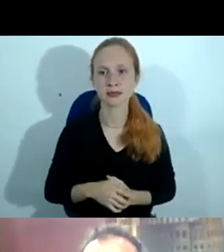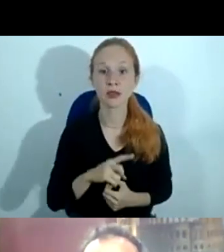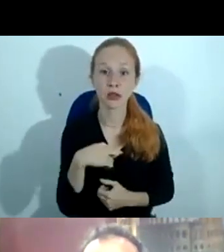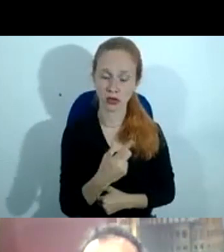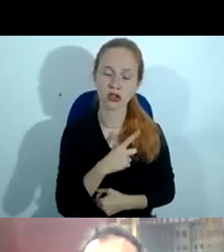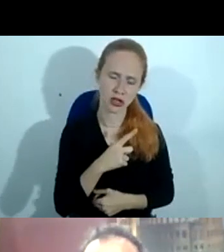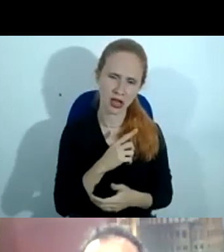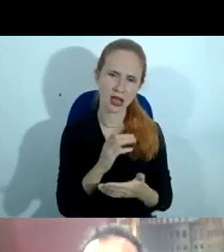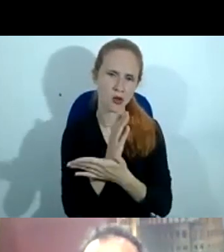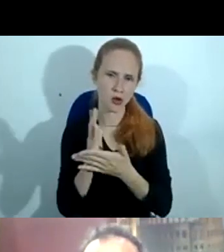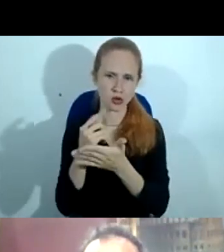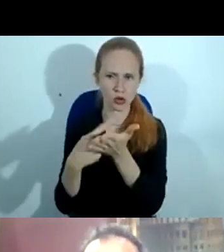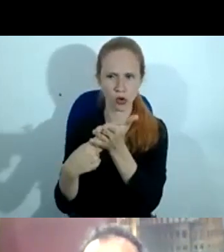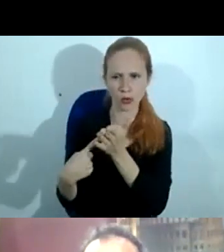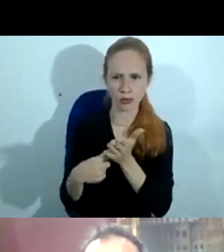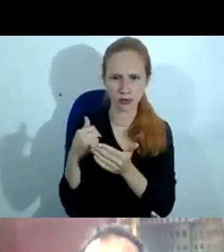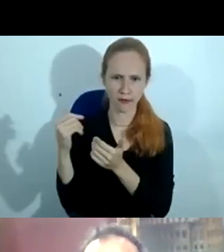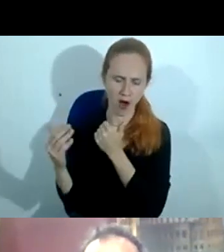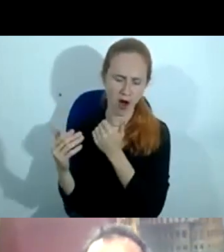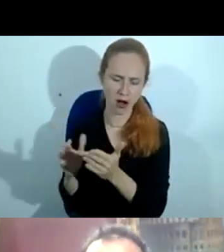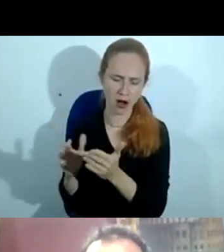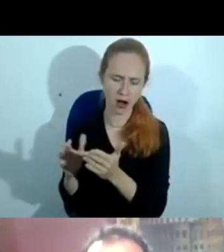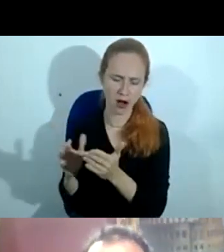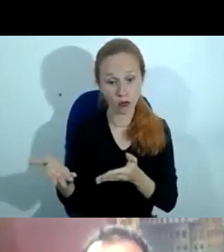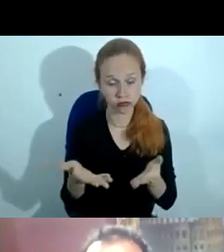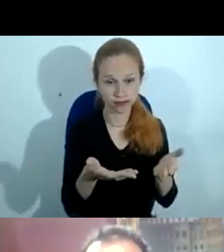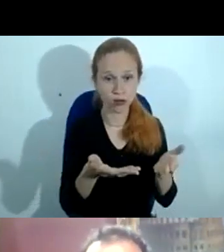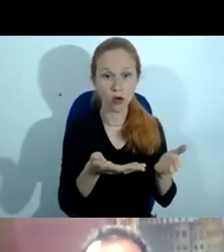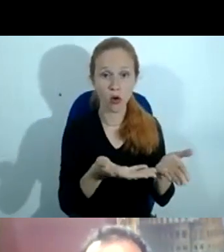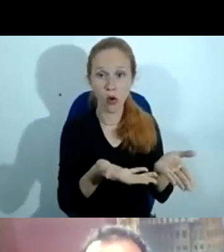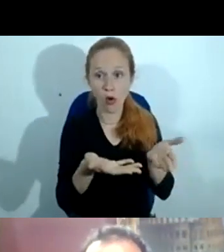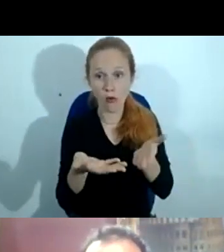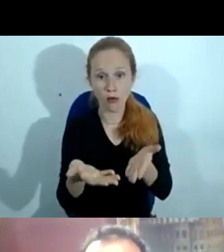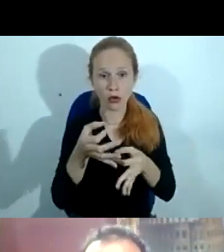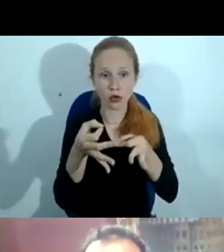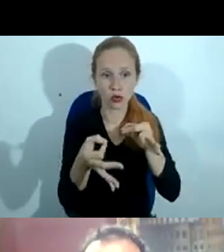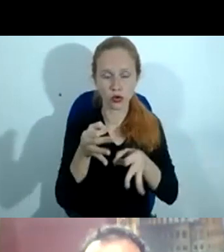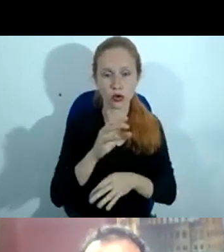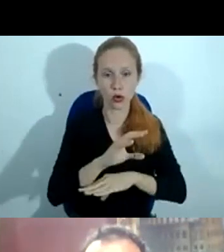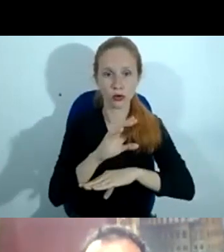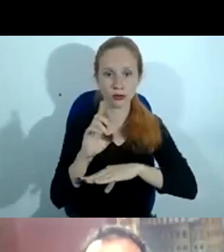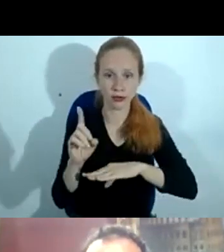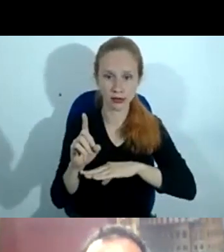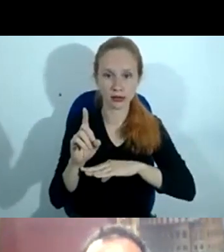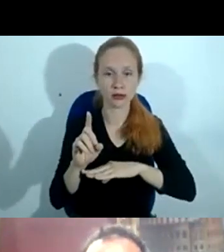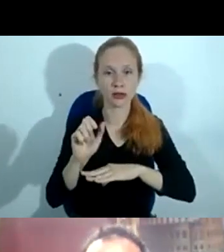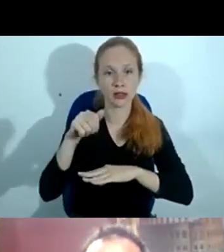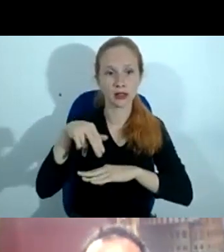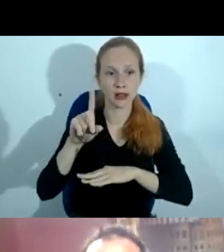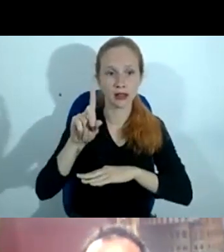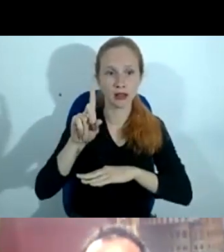compromissos, eu vou passar a palavra para o juiz coordenador, doutor Anderson,